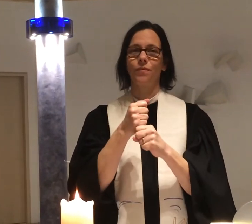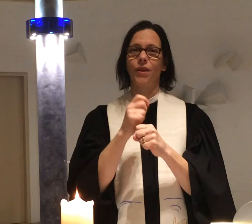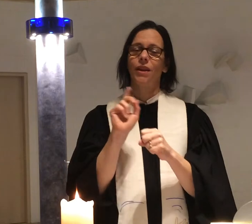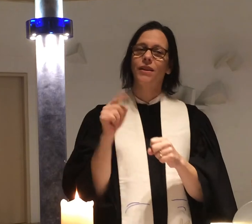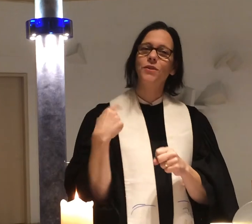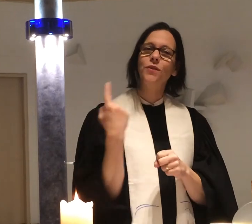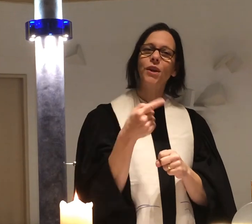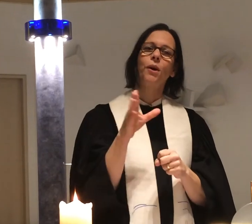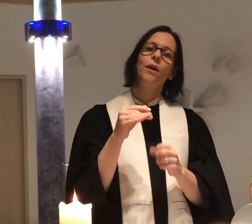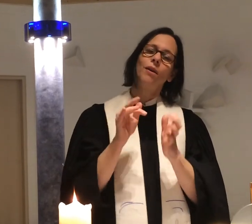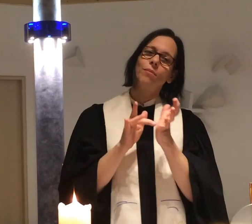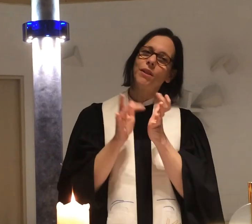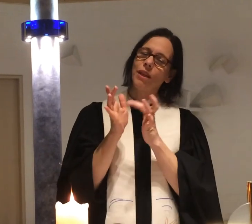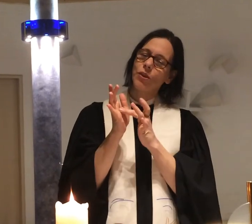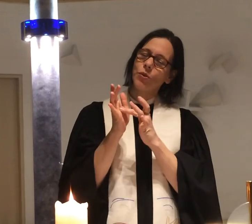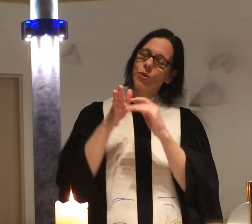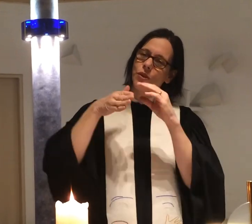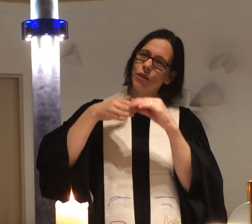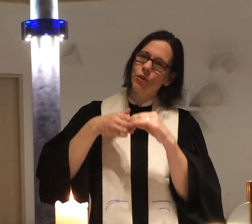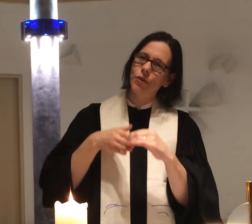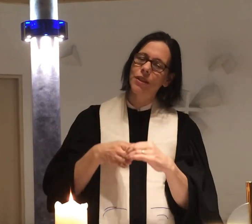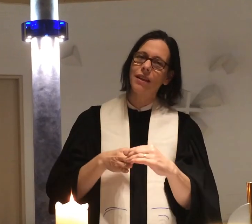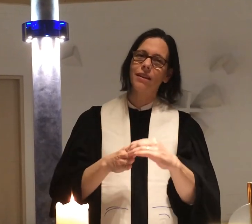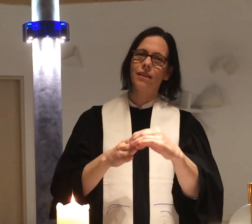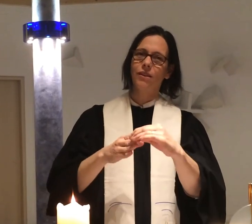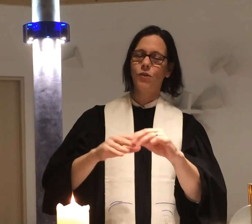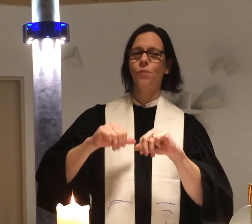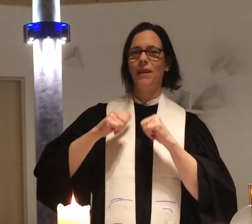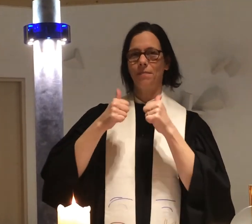dass wir mit Jesus durchgehen zum Leben.